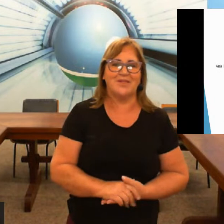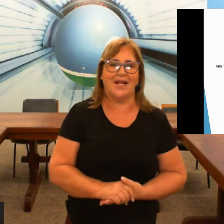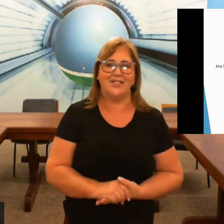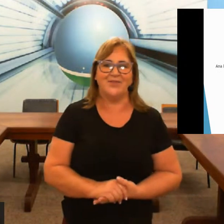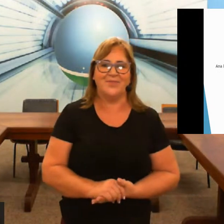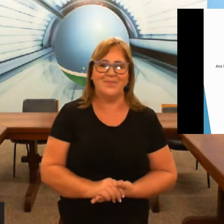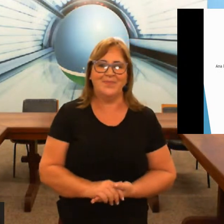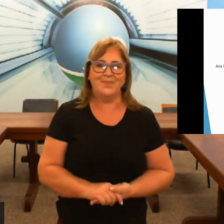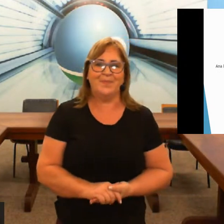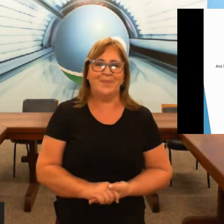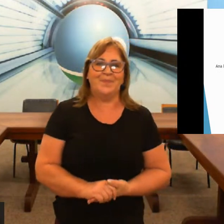slide